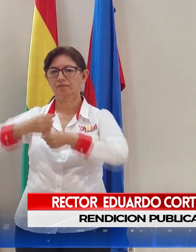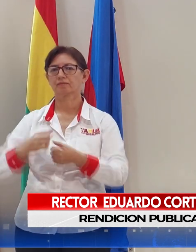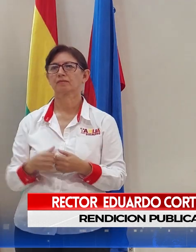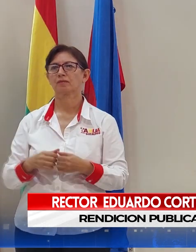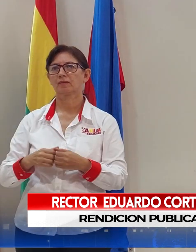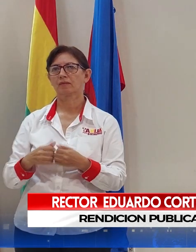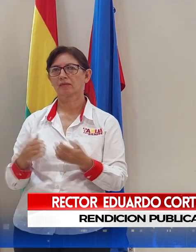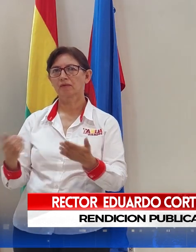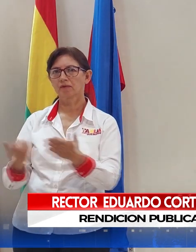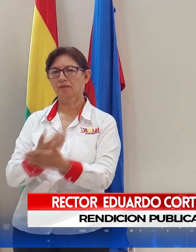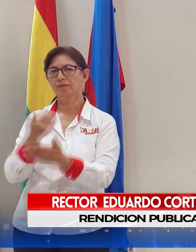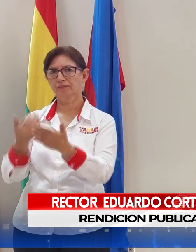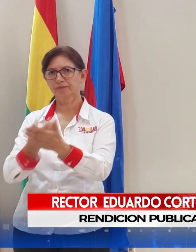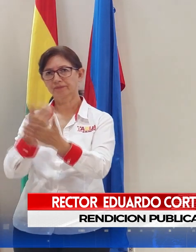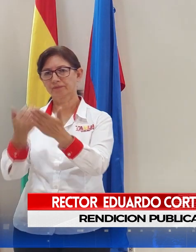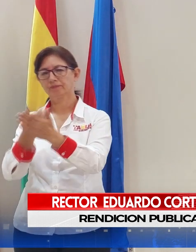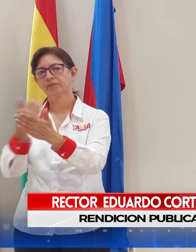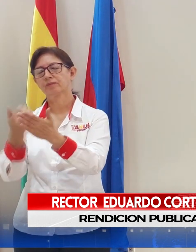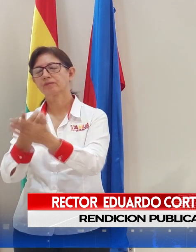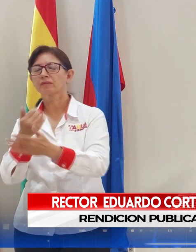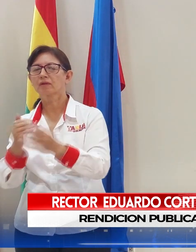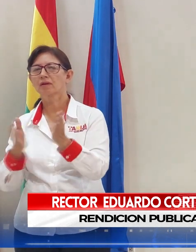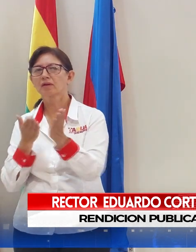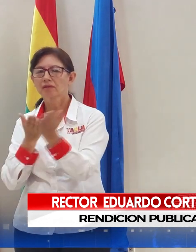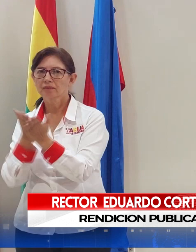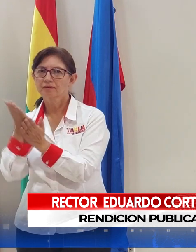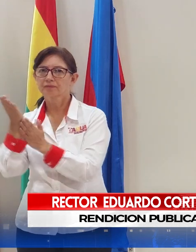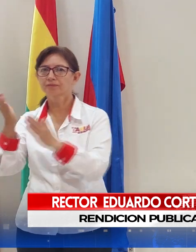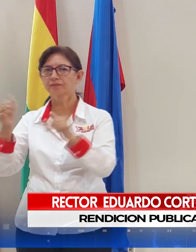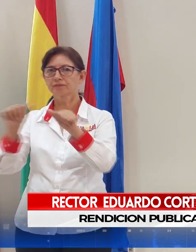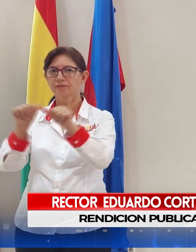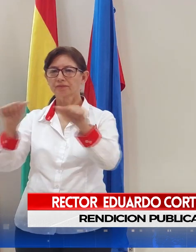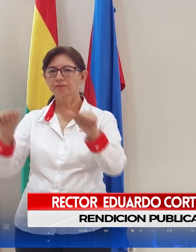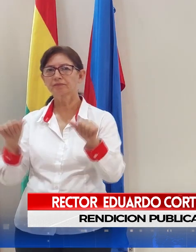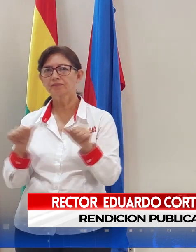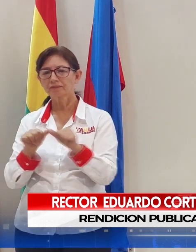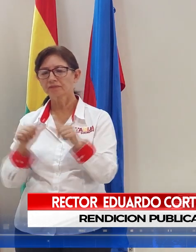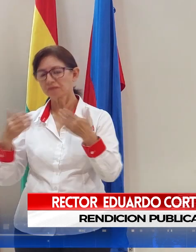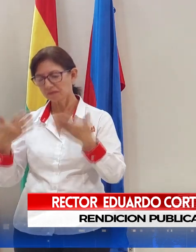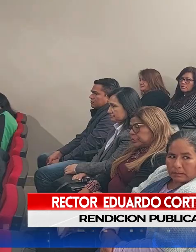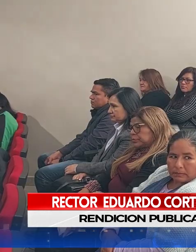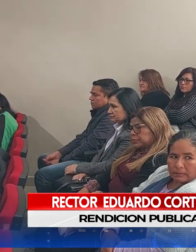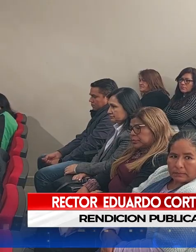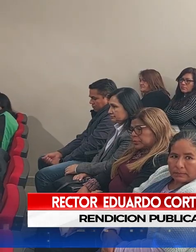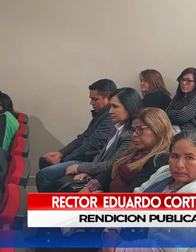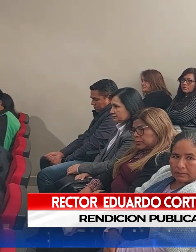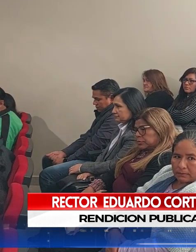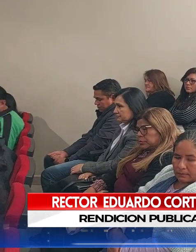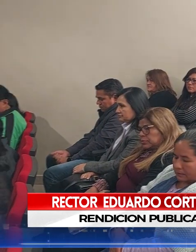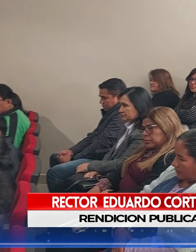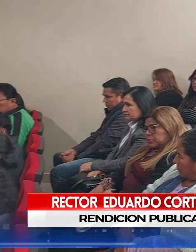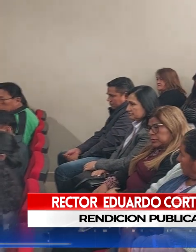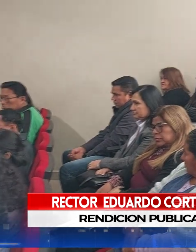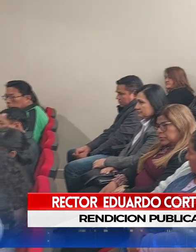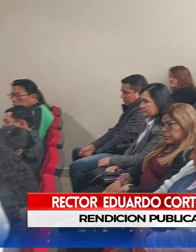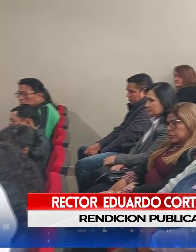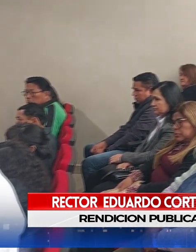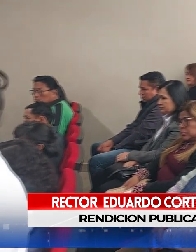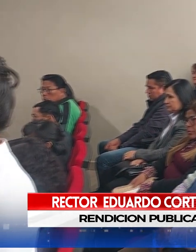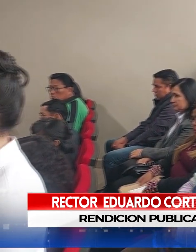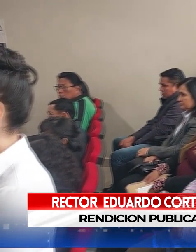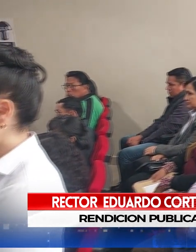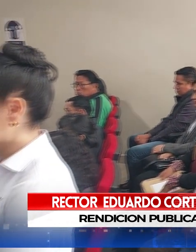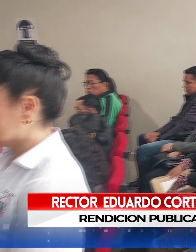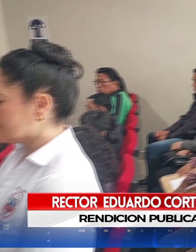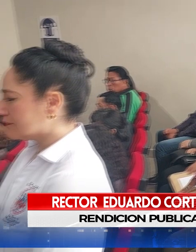organizativas a través de facultades, de áreas que ya lo estamos haciendo porque hemos comentado a los decanos, las